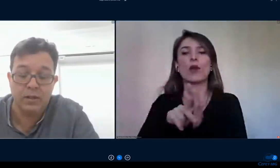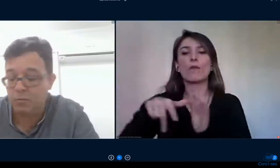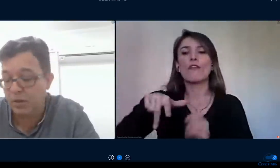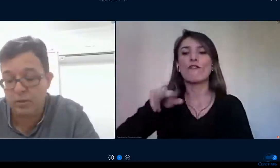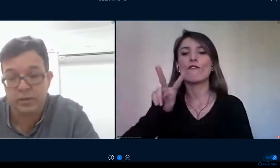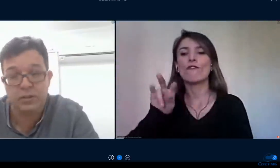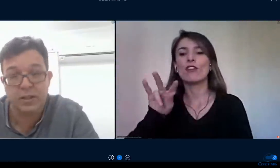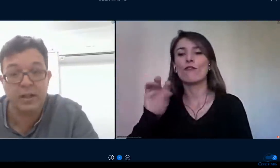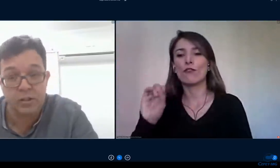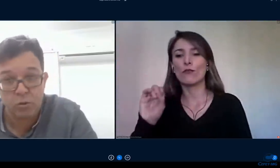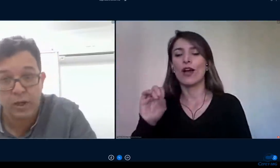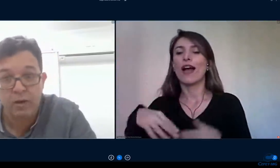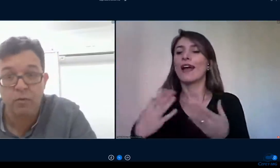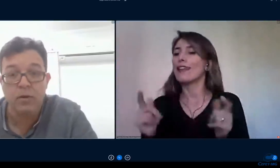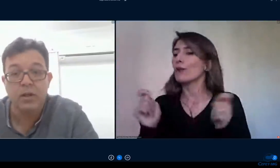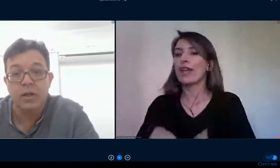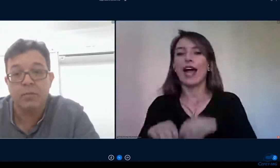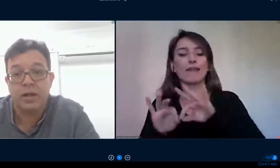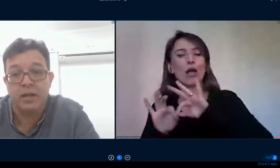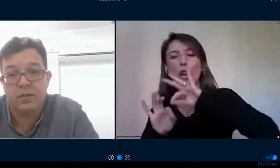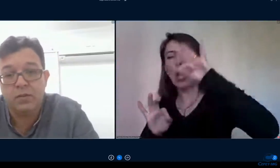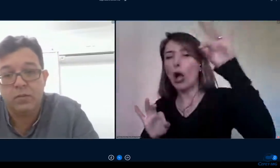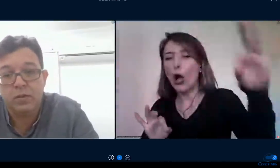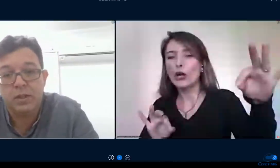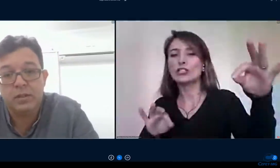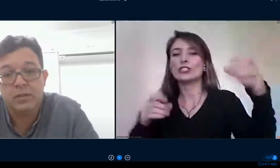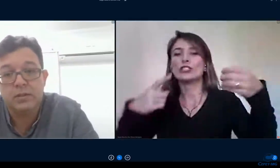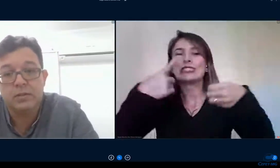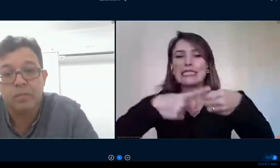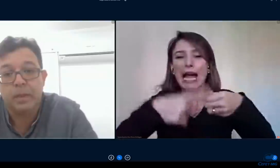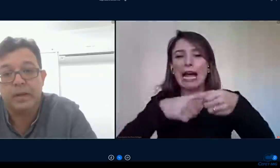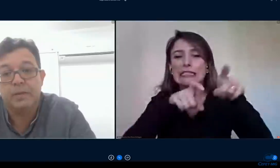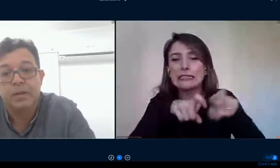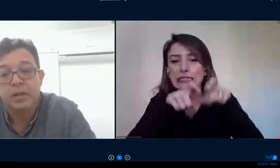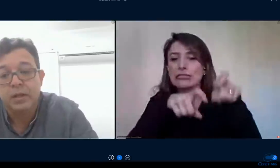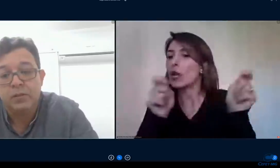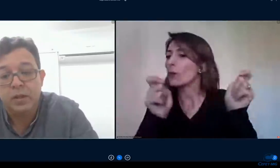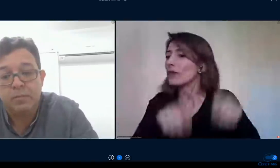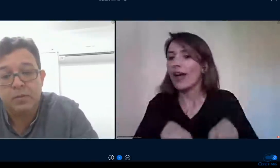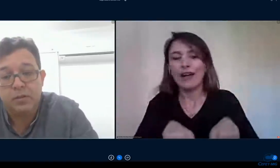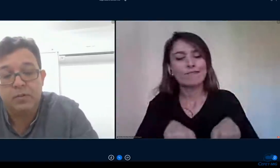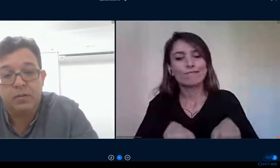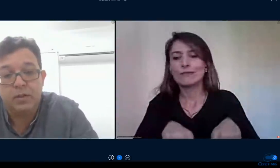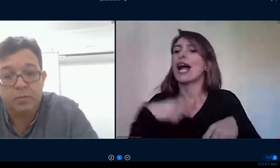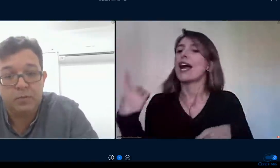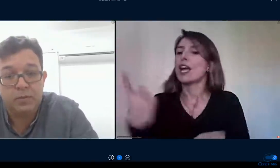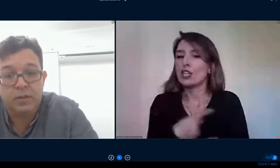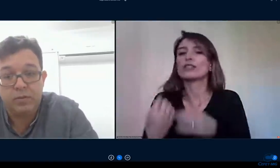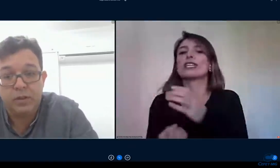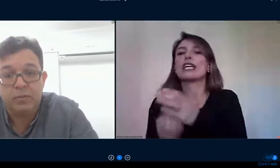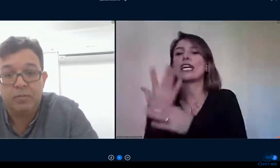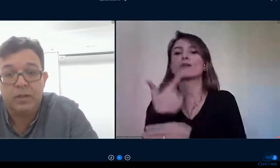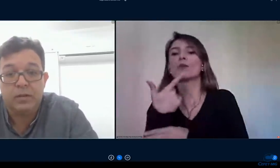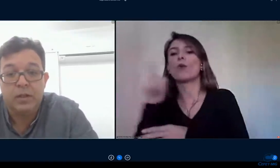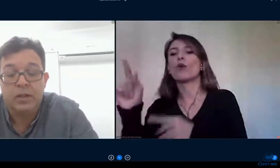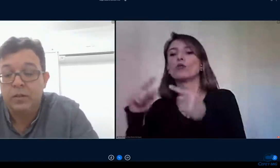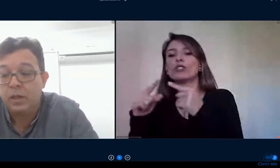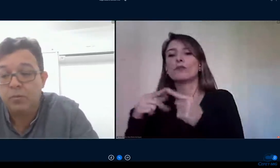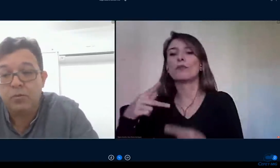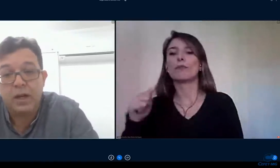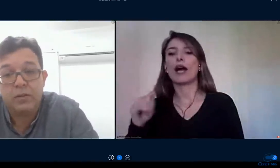um pacote de internet rural para esses estudantes só para vocês verem o enorme desafio